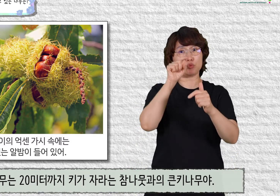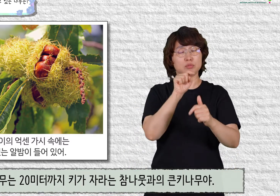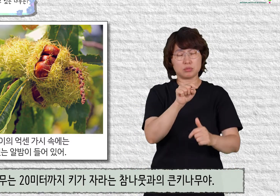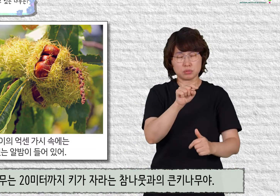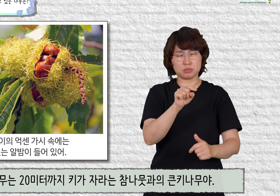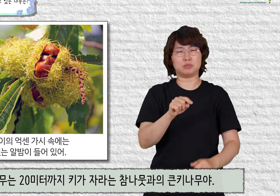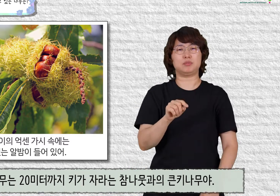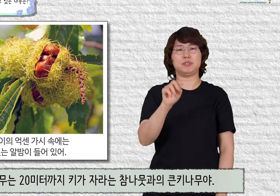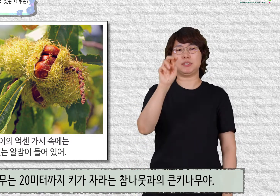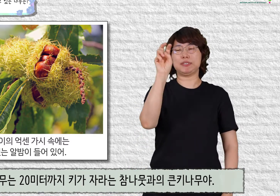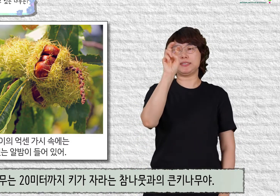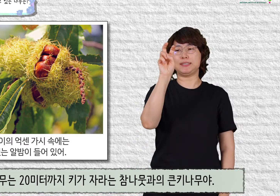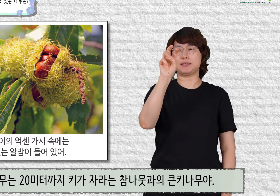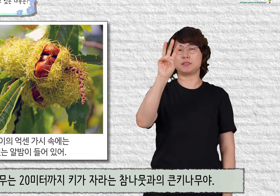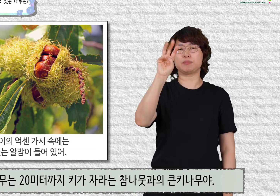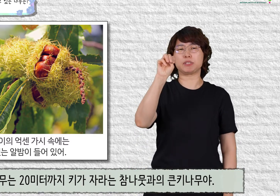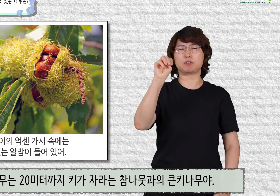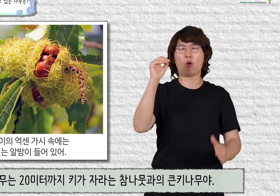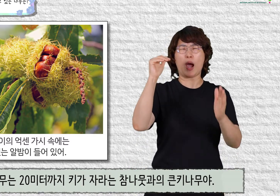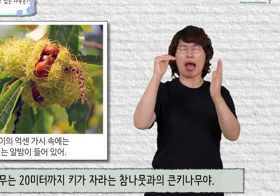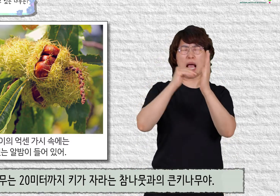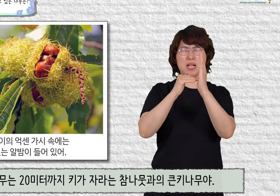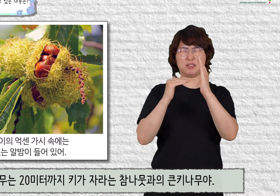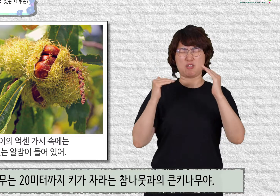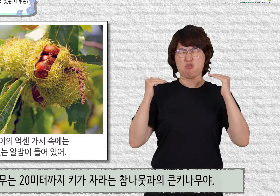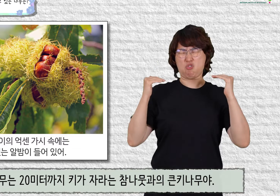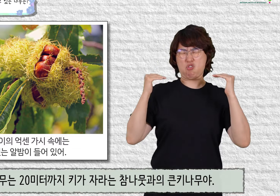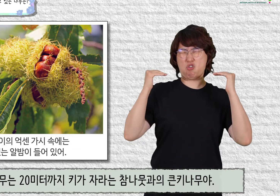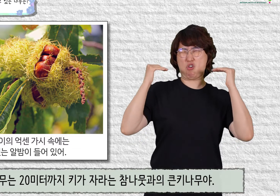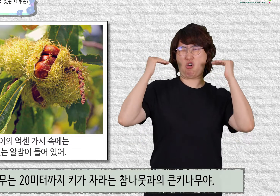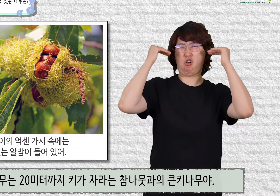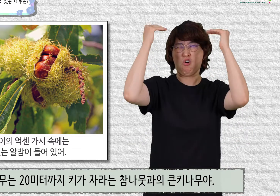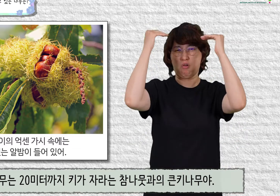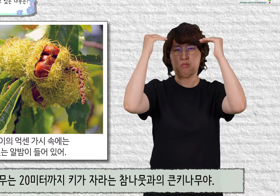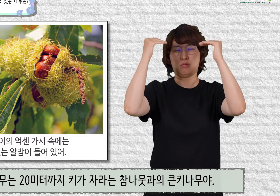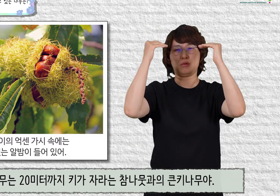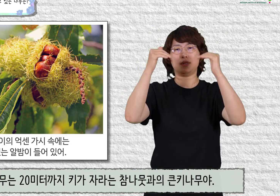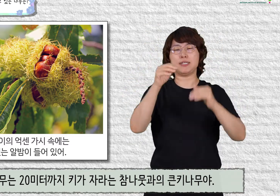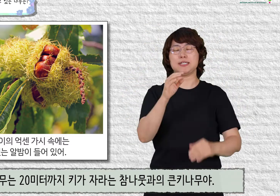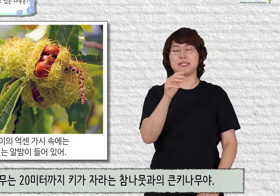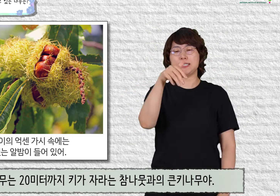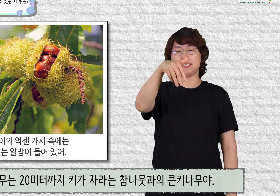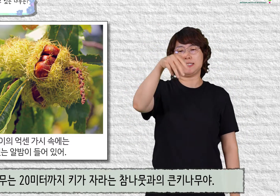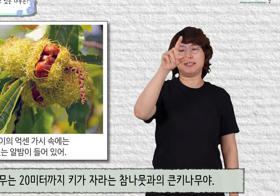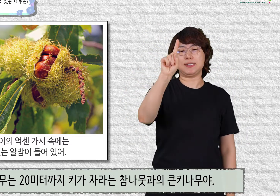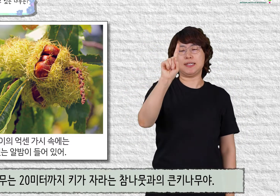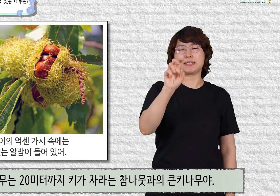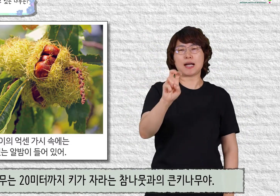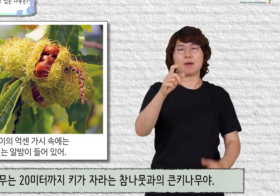밤나무는 20미터까지 키가 자라는 참나뭇과의 큰 키나무야.